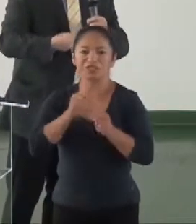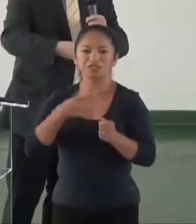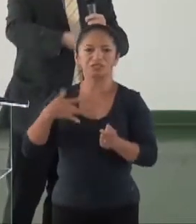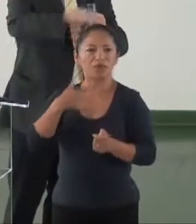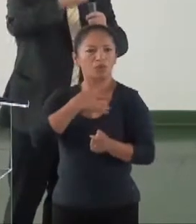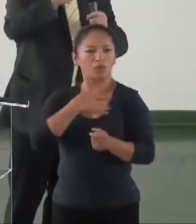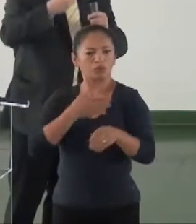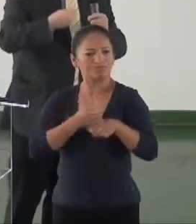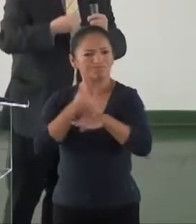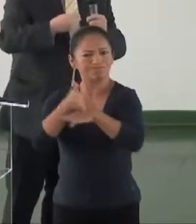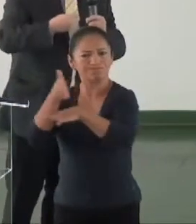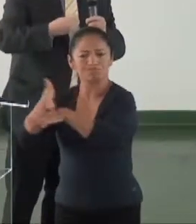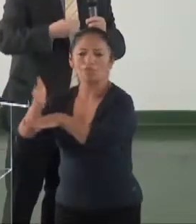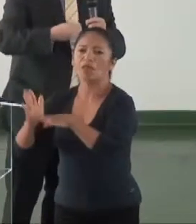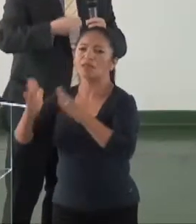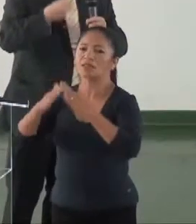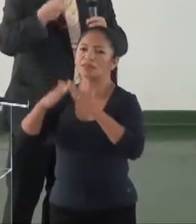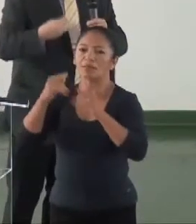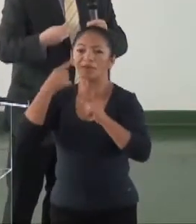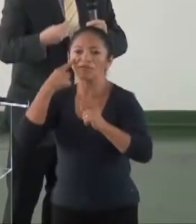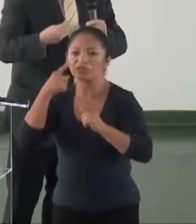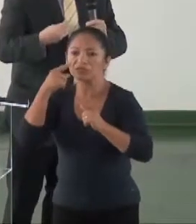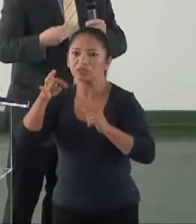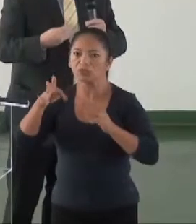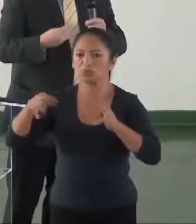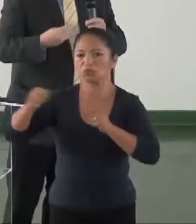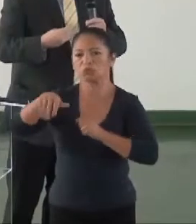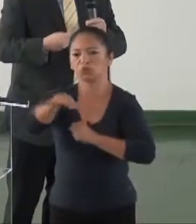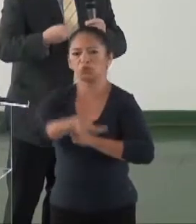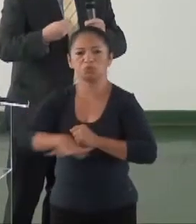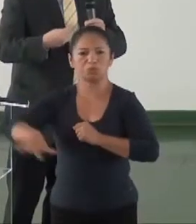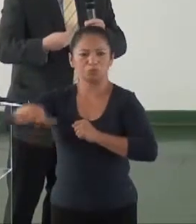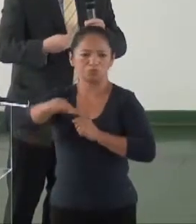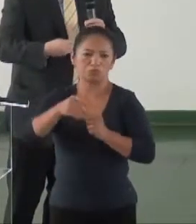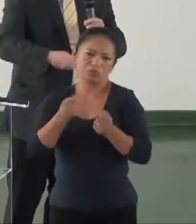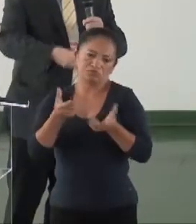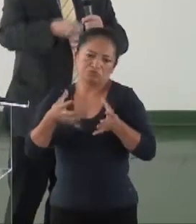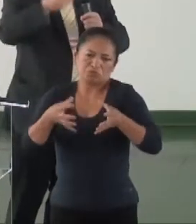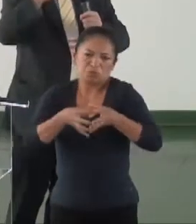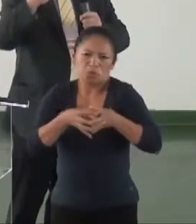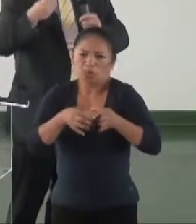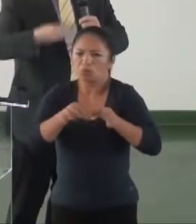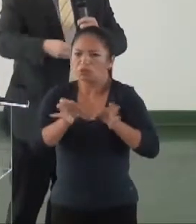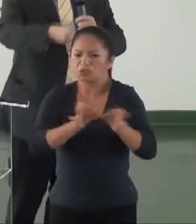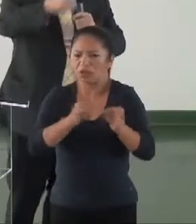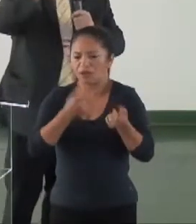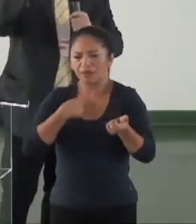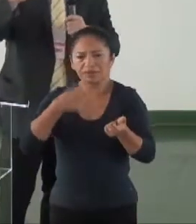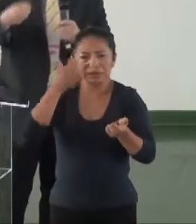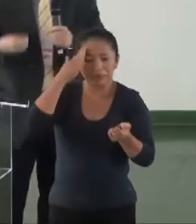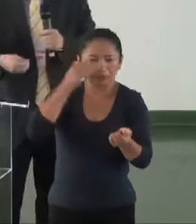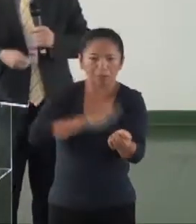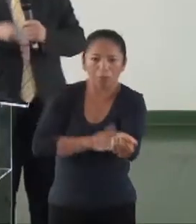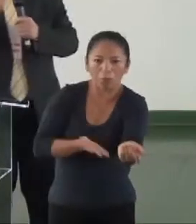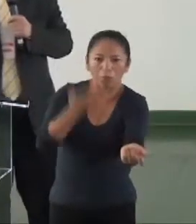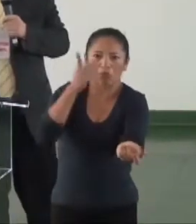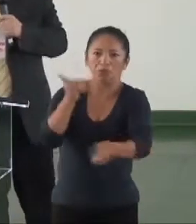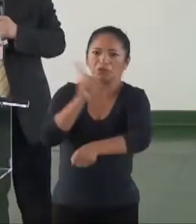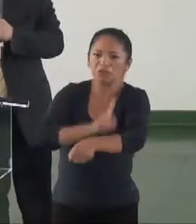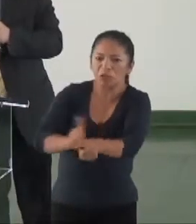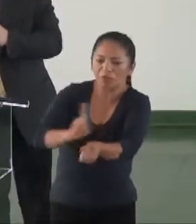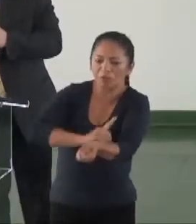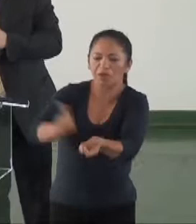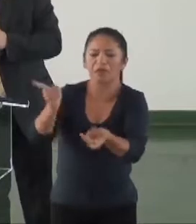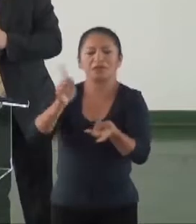a educação da comunidade, daquela unidade de programa a respeito de hipertensão, diabetes,